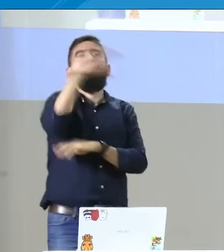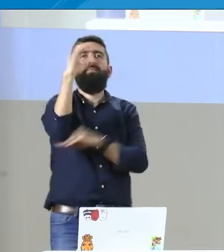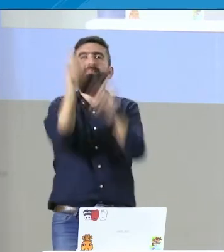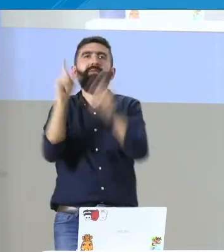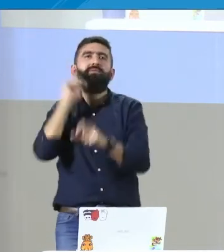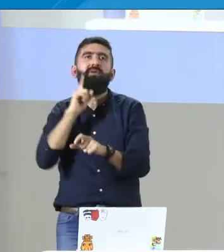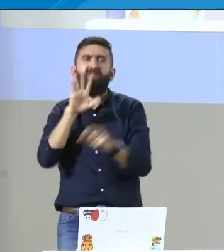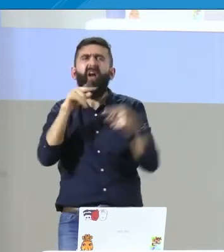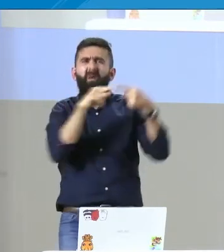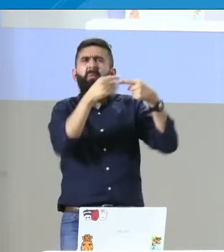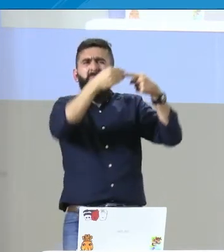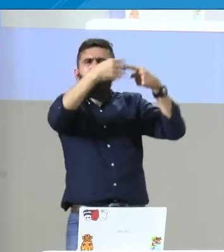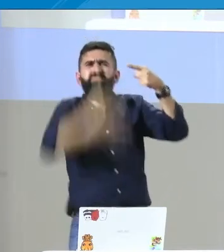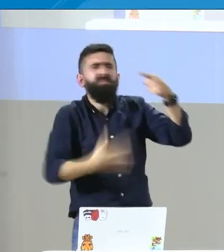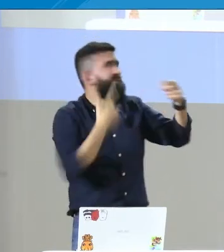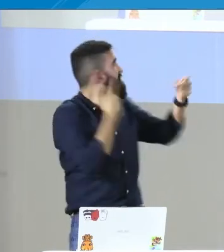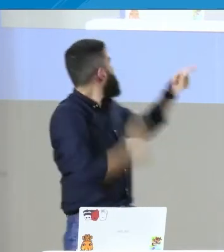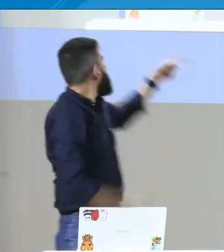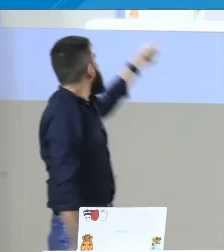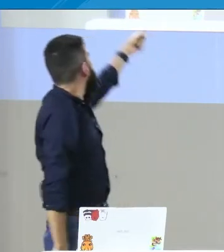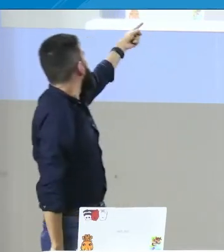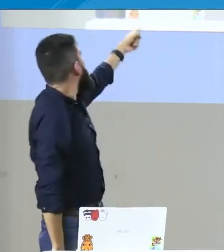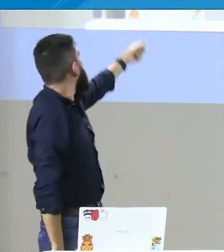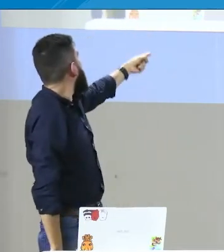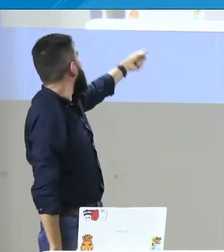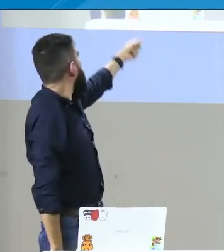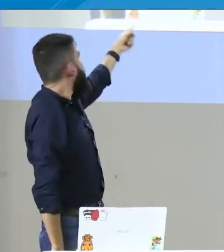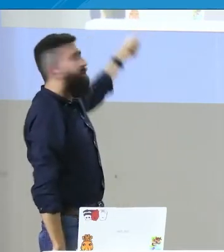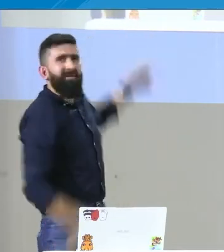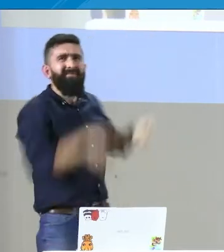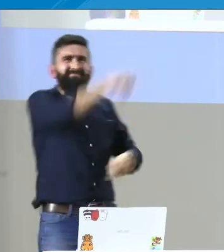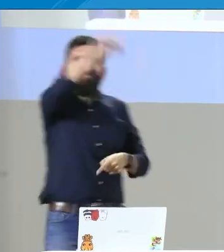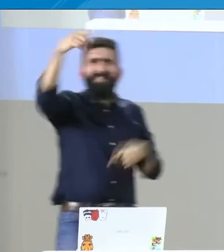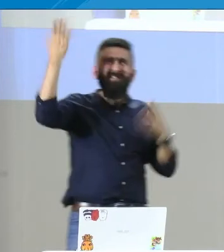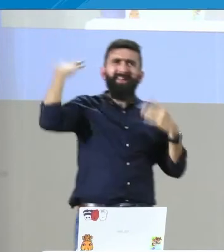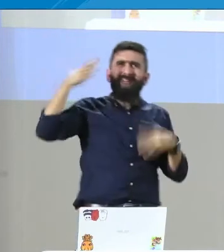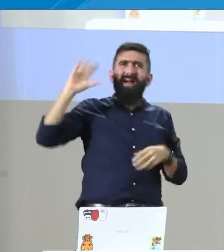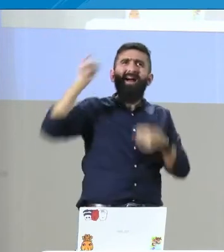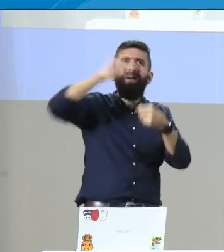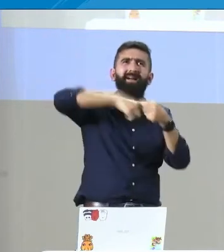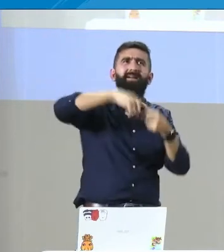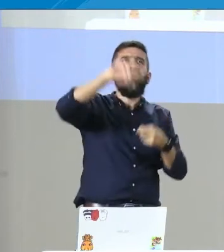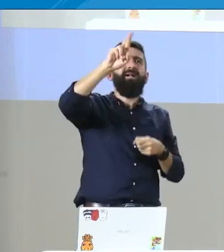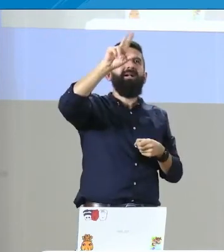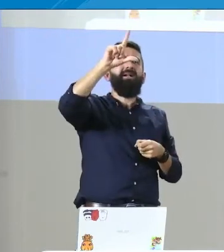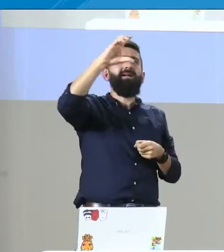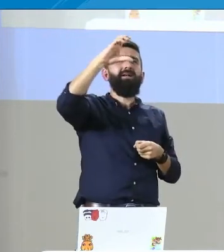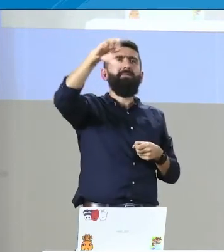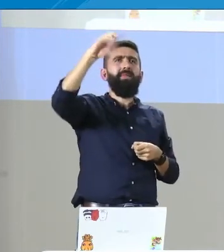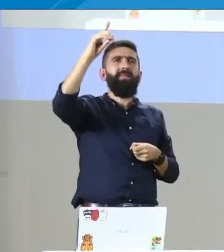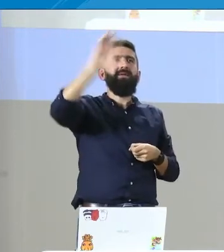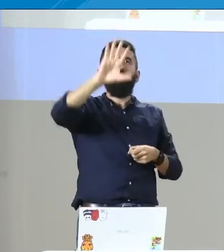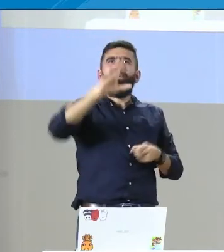vamos a hacer el marco teórico de los referentes. Ya tenemos algunas informaciones. Estos son los referentes que tenemos para basar